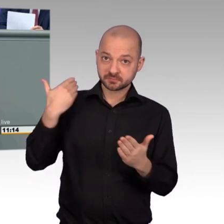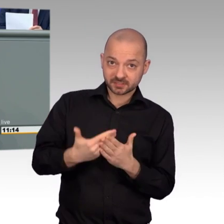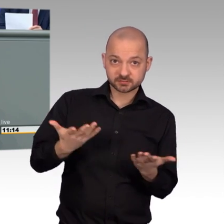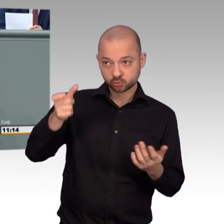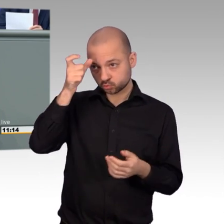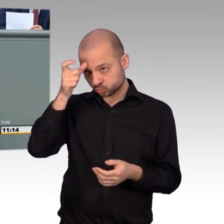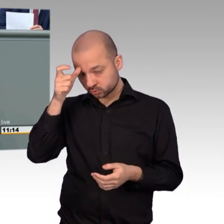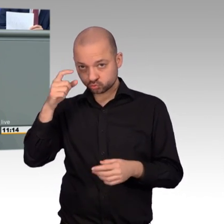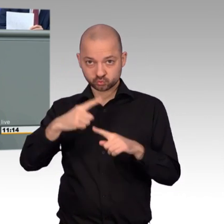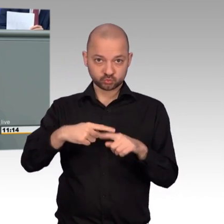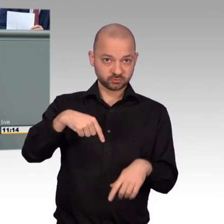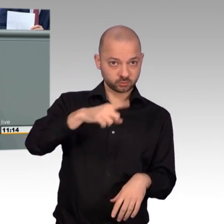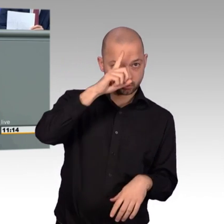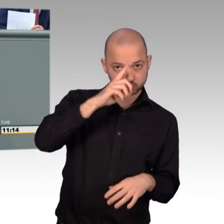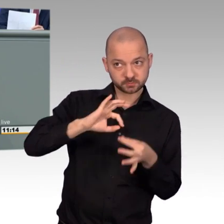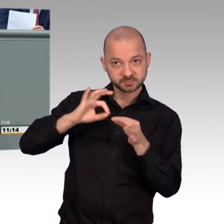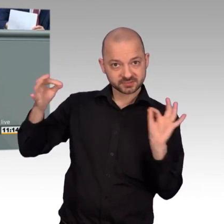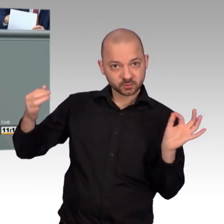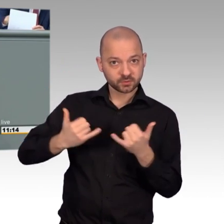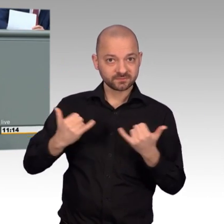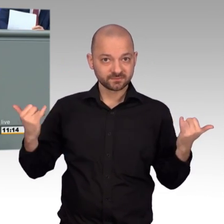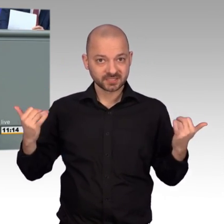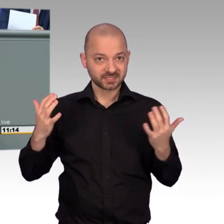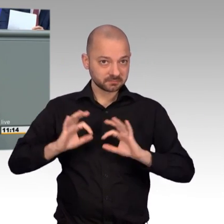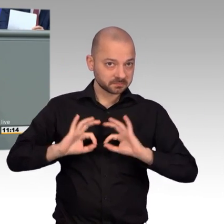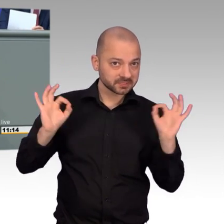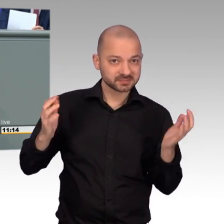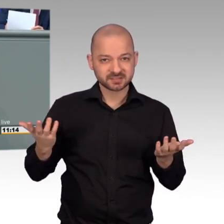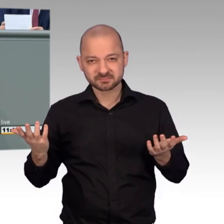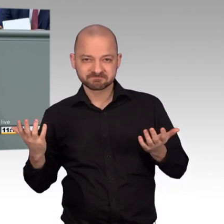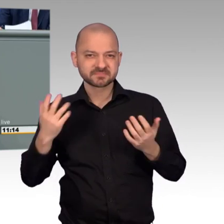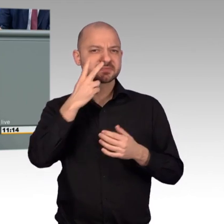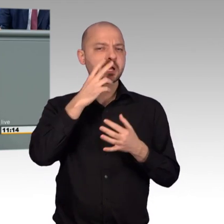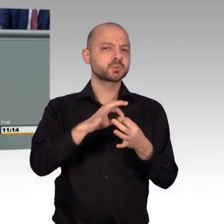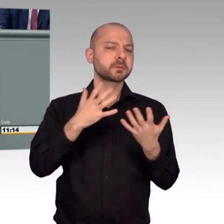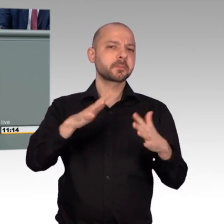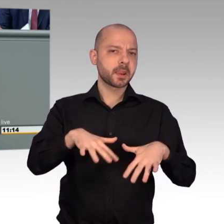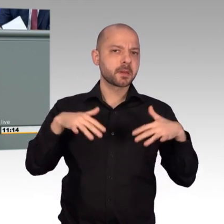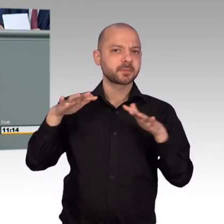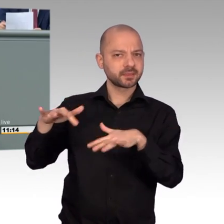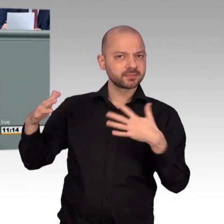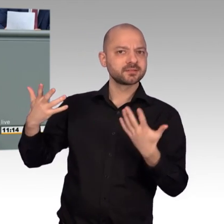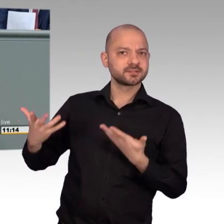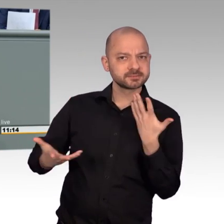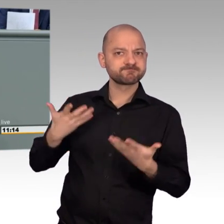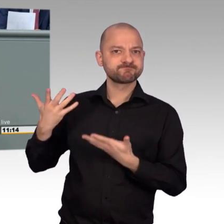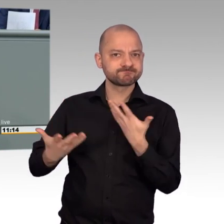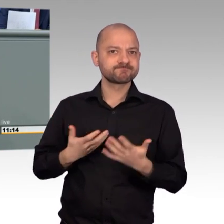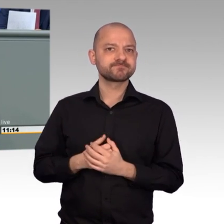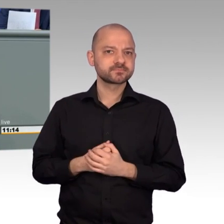Nichts ist besser geworden in den deutsch-türkischen Beziehungen, der Vergangenheit, was den Parlamentarismus angeht. Und ich will auch noch einmal sagen, wir